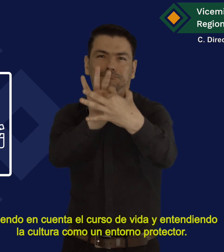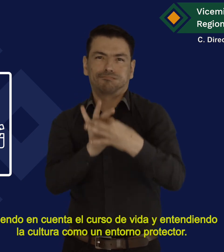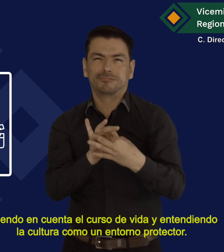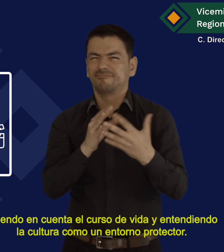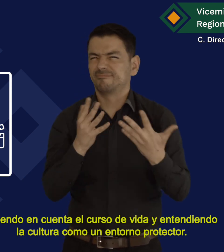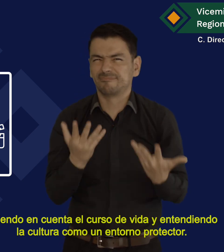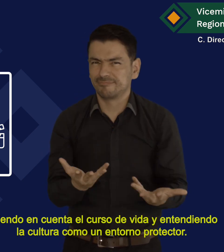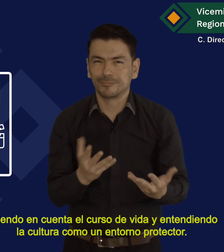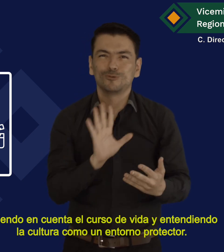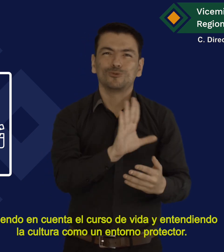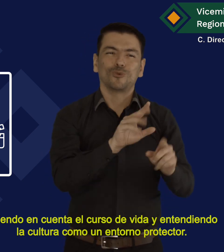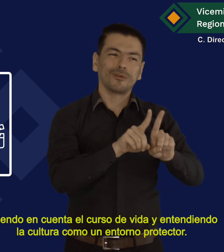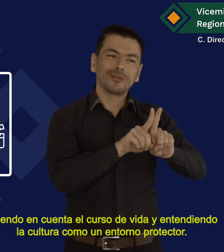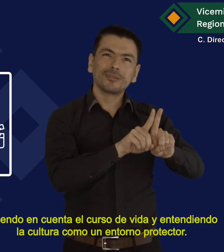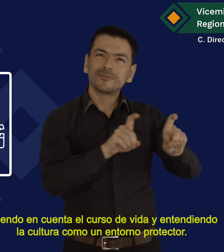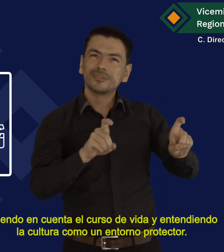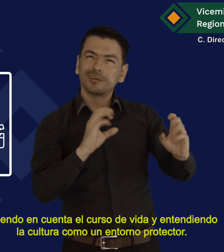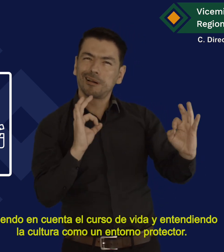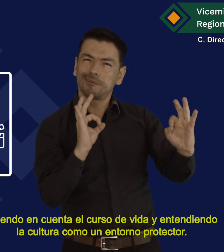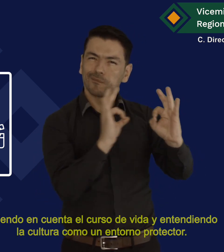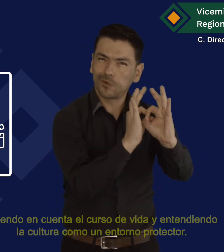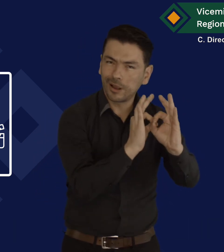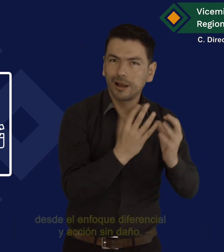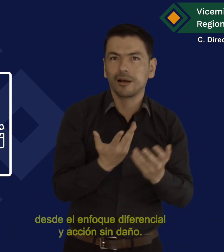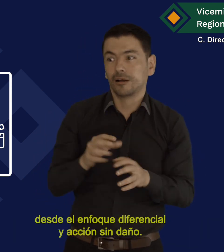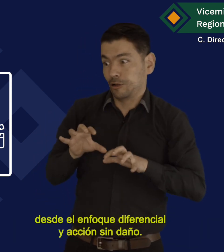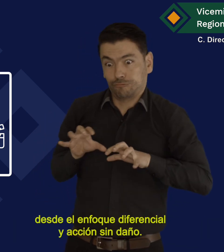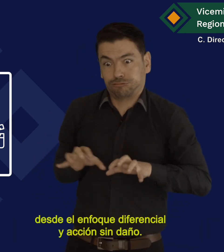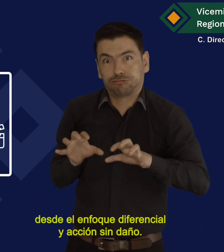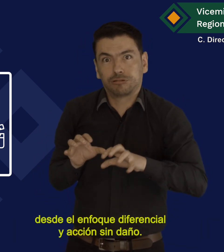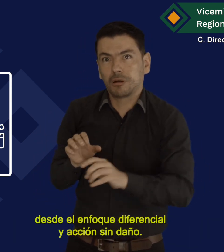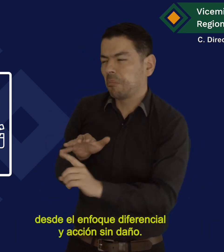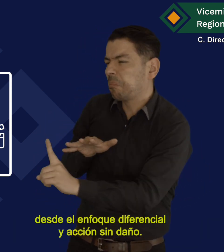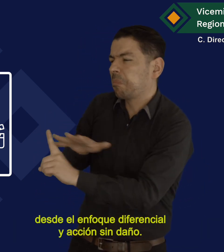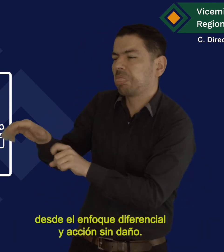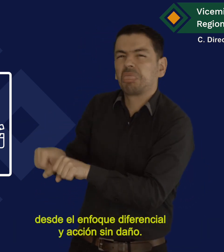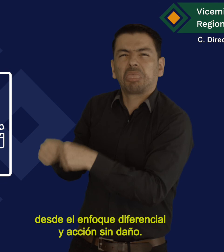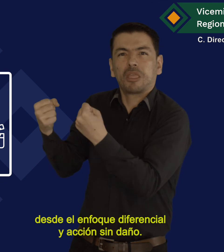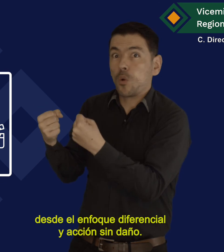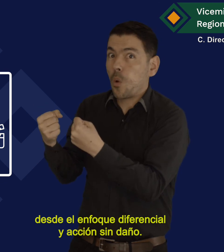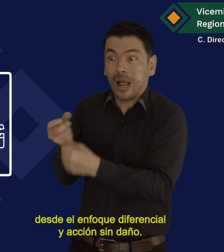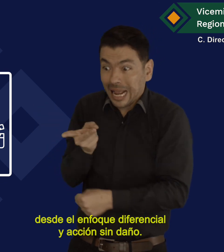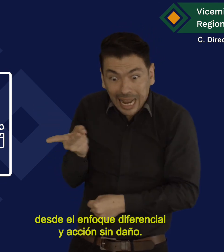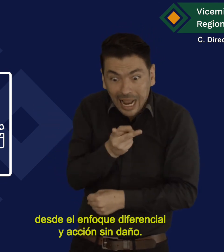un entorno protector Desde el enfoque diferencial y acción sin daño